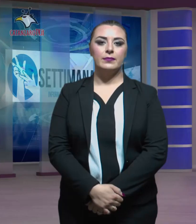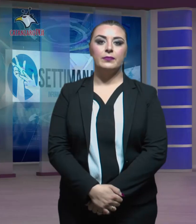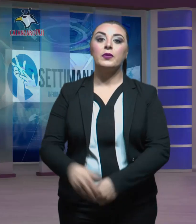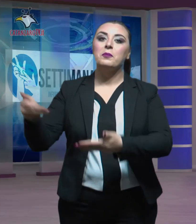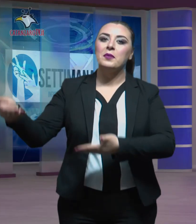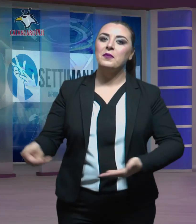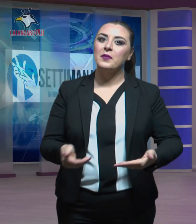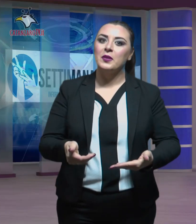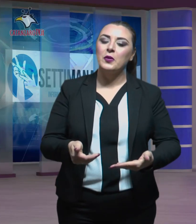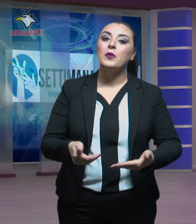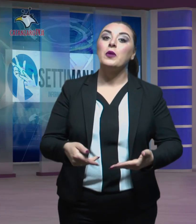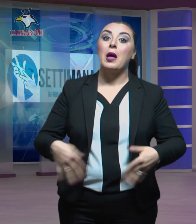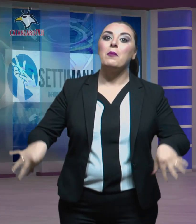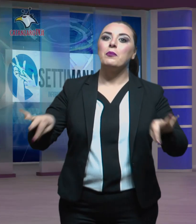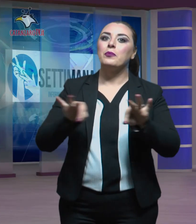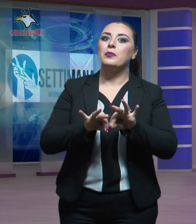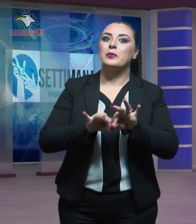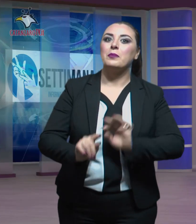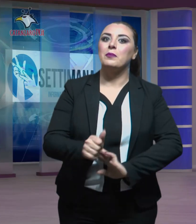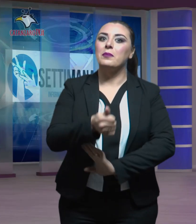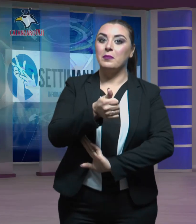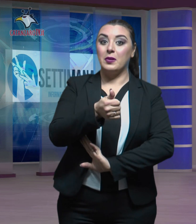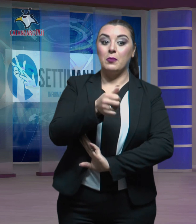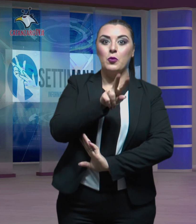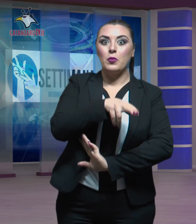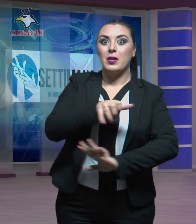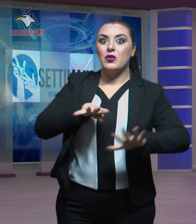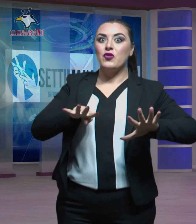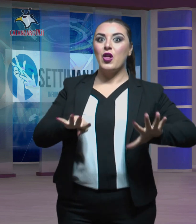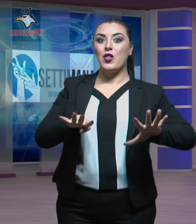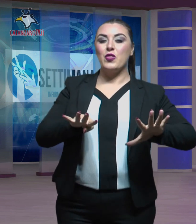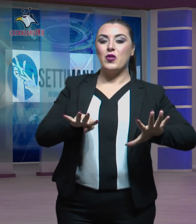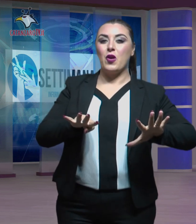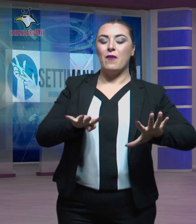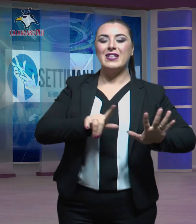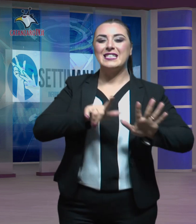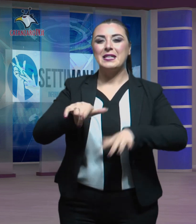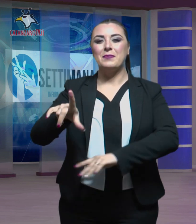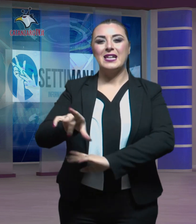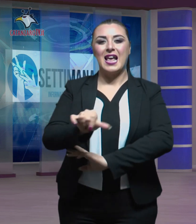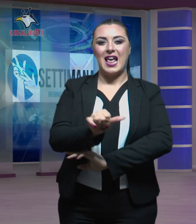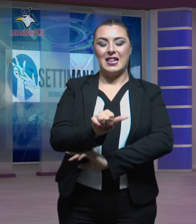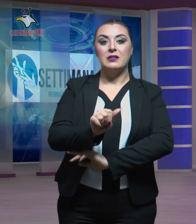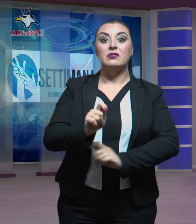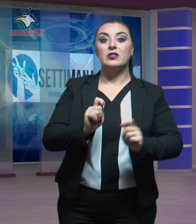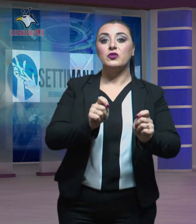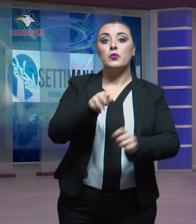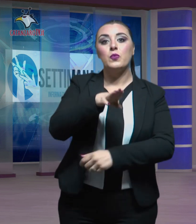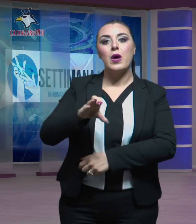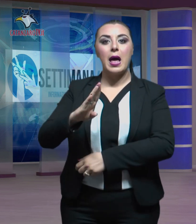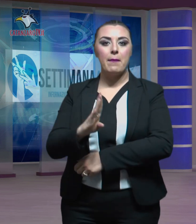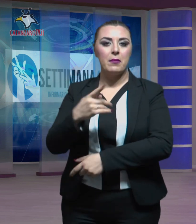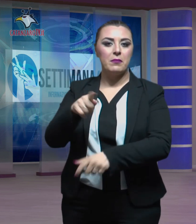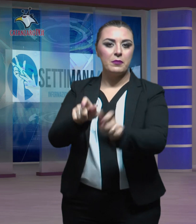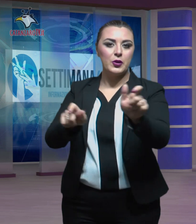Benvenuti a questo primo appuntamento 2019 con Settimanalis, il Tgweb